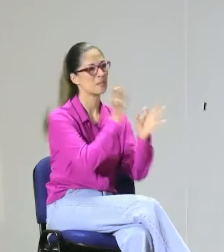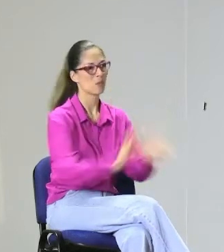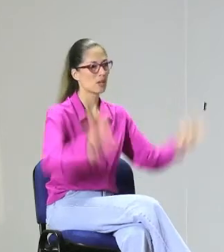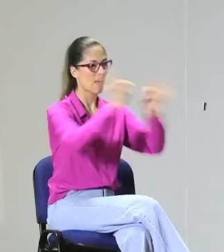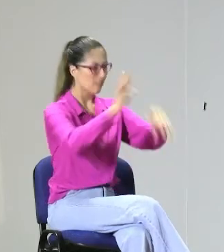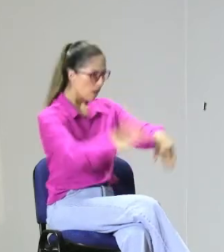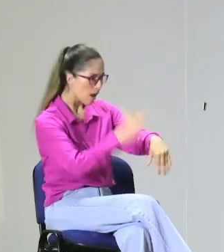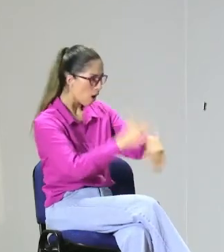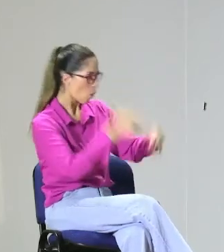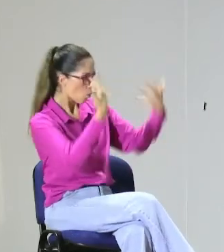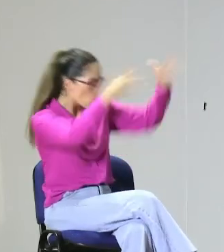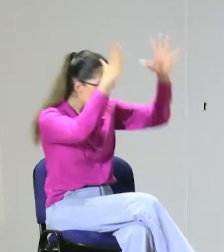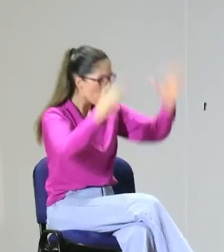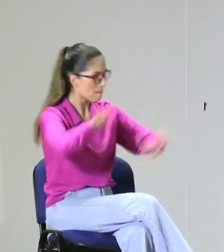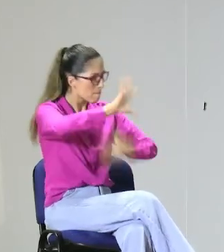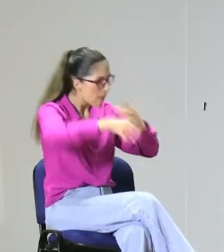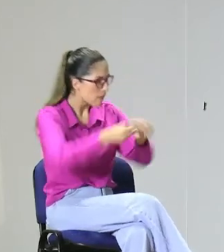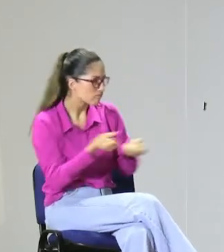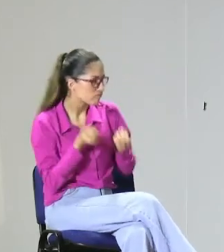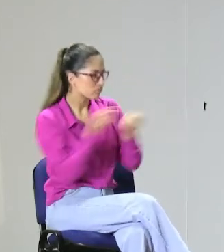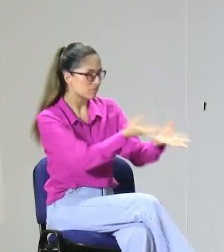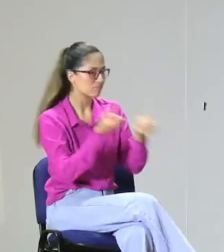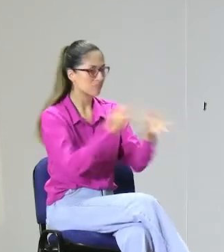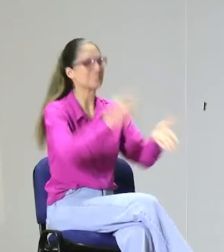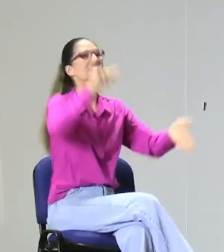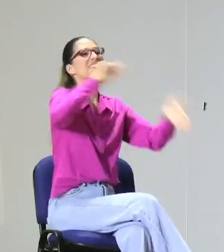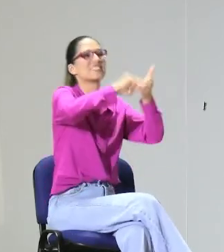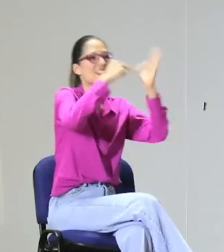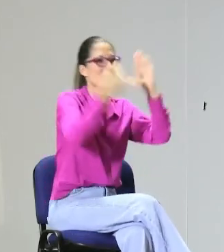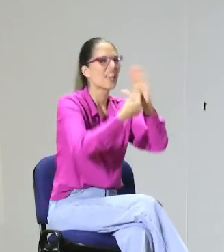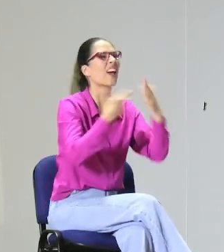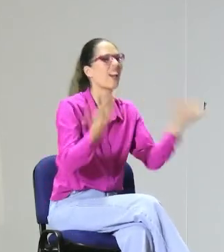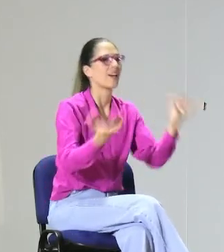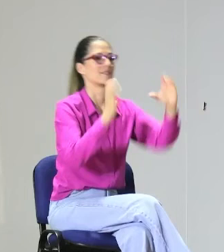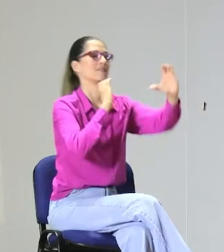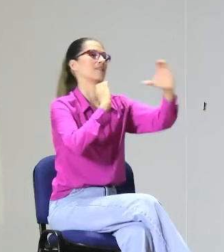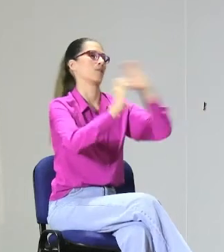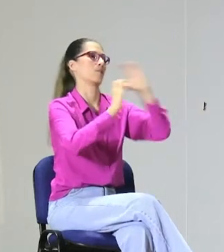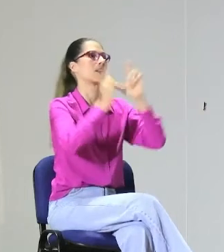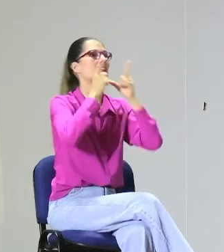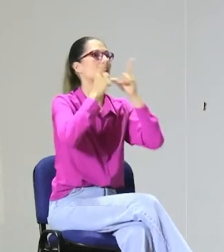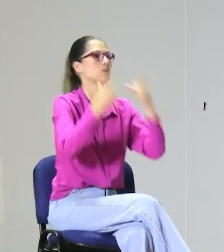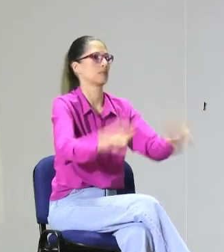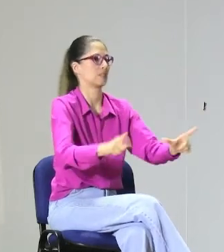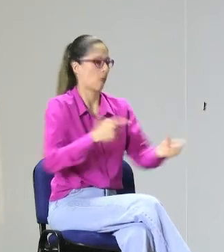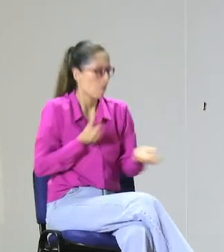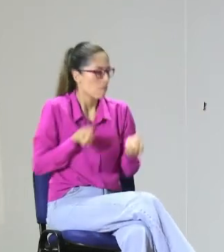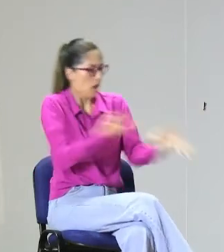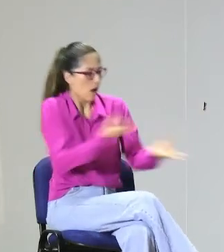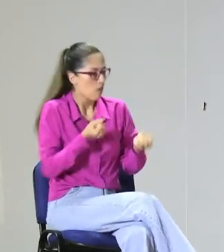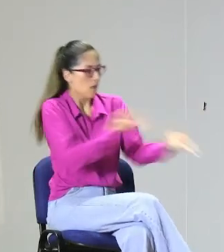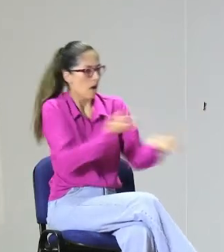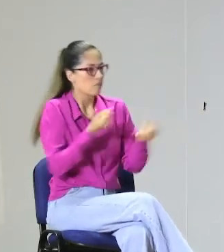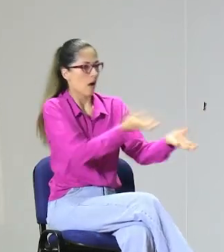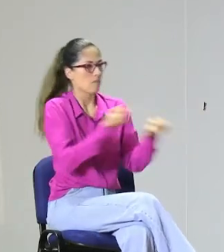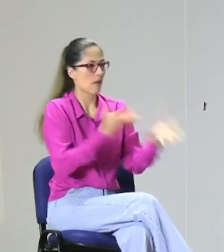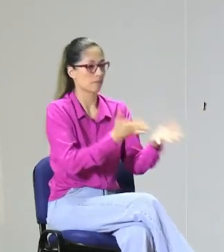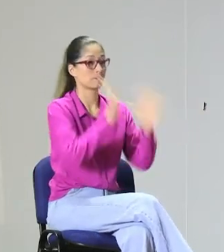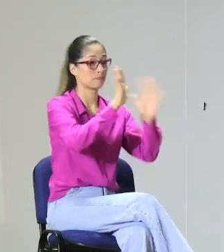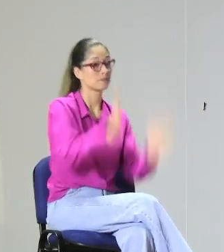me quedo callado, mejor no opino, mejor no participo. Entonces, hay que celebrar todas esas intenciones de participación y que, sobre